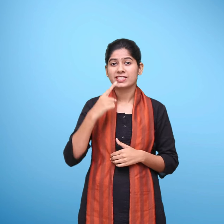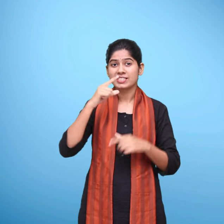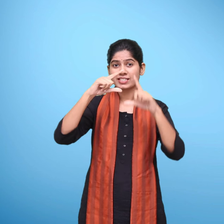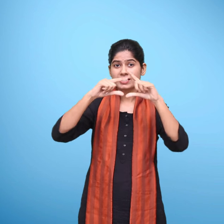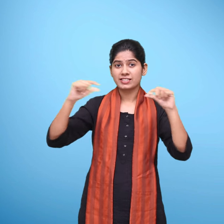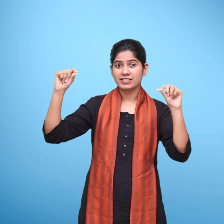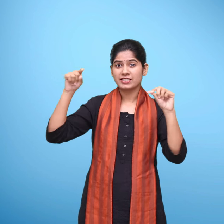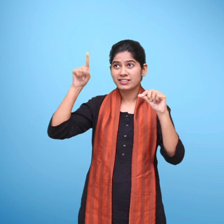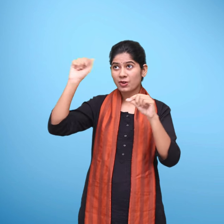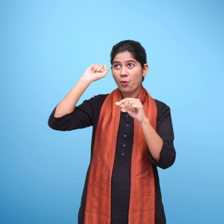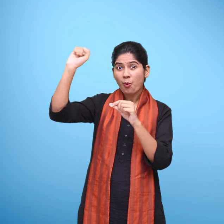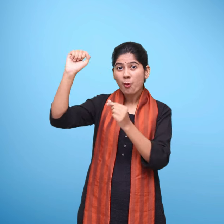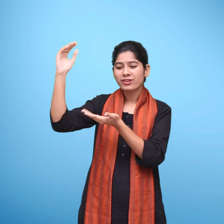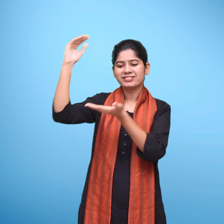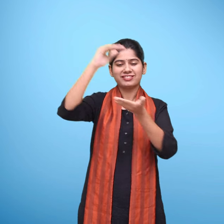चांद का बच्चा